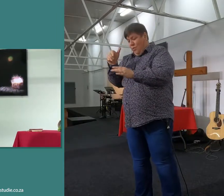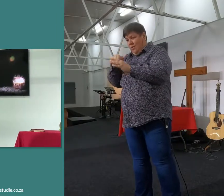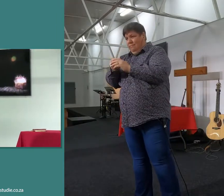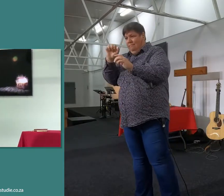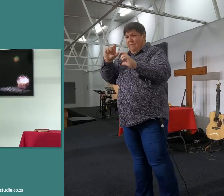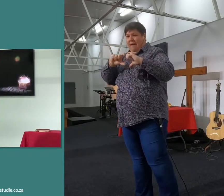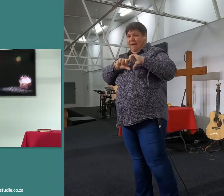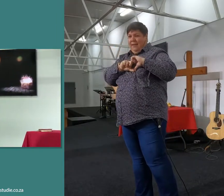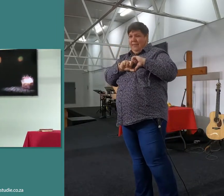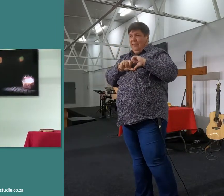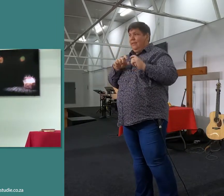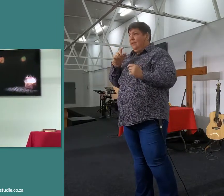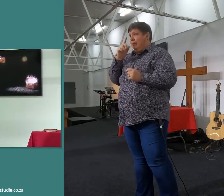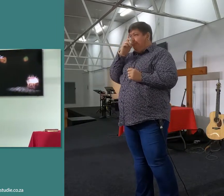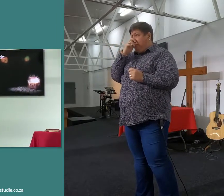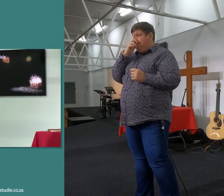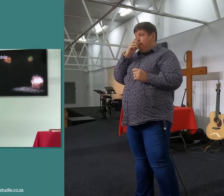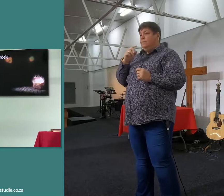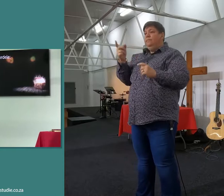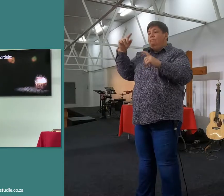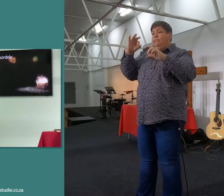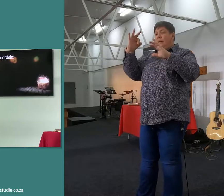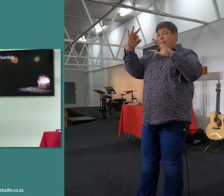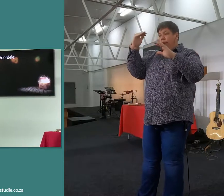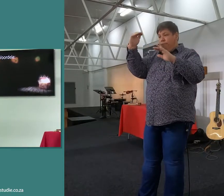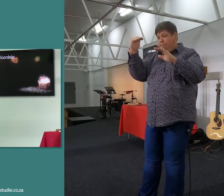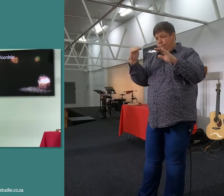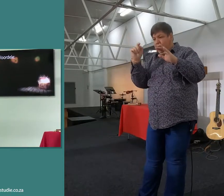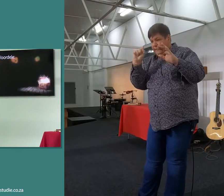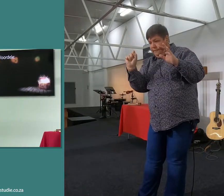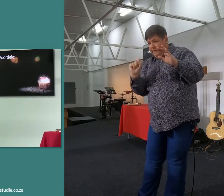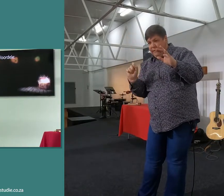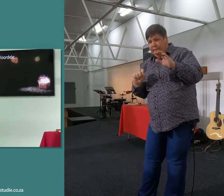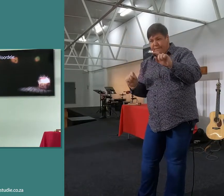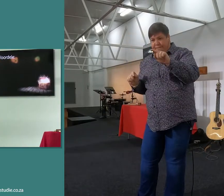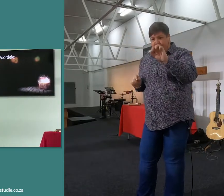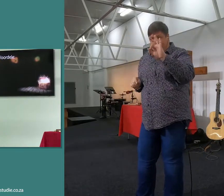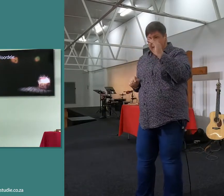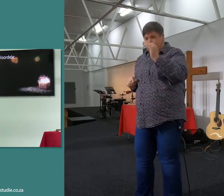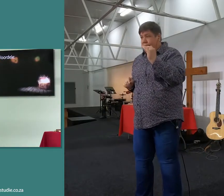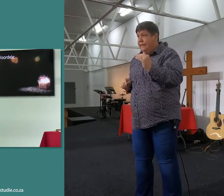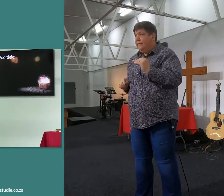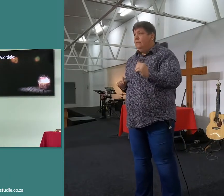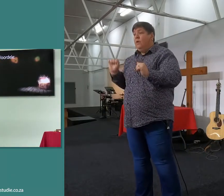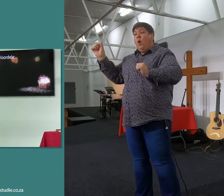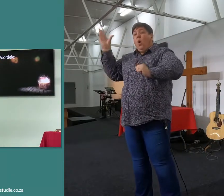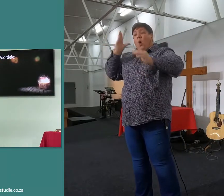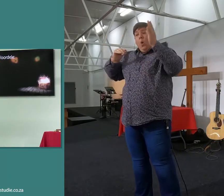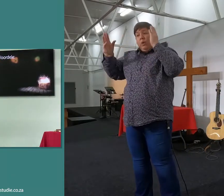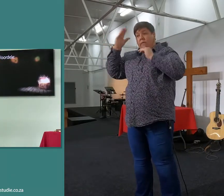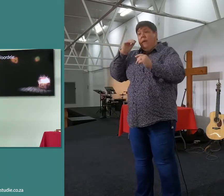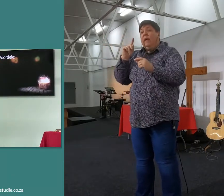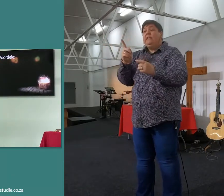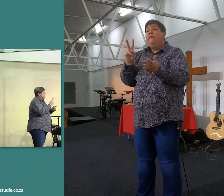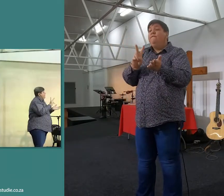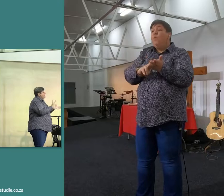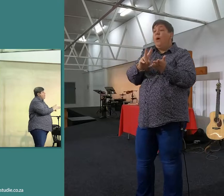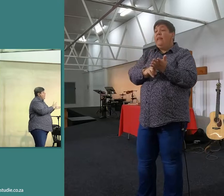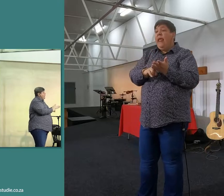een beetje weg hiermee, op jou raarwerk, dit is naas plek vir drie voordeel, ek hoef jou drie voordeel ek geef, want my ondervinding is, as weet wat die voordeel vir iets is, in iets is, dan is het makkeliker